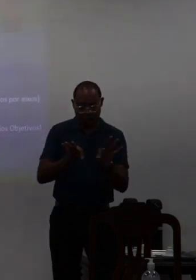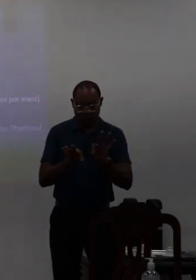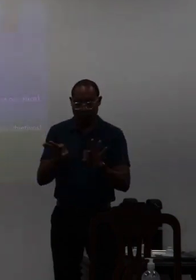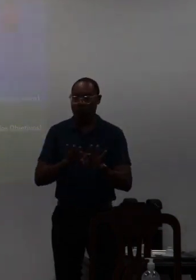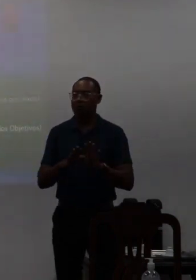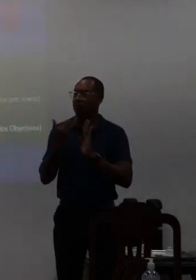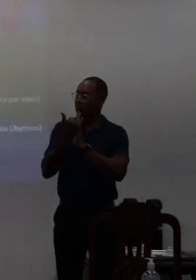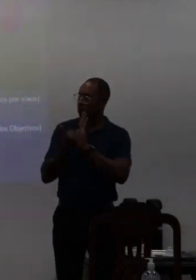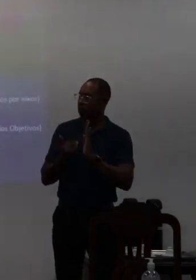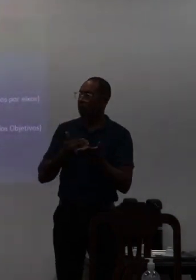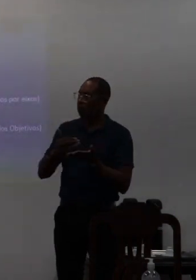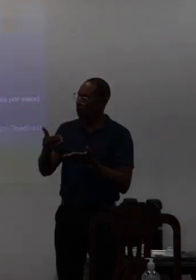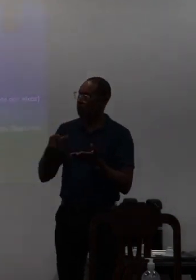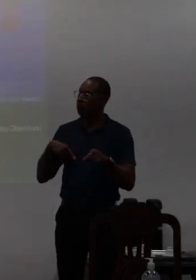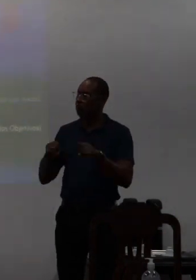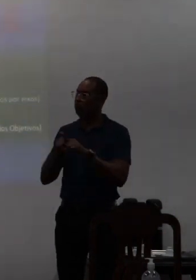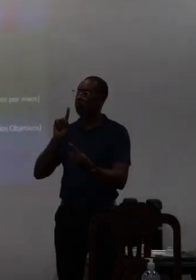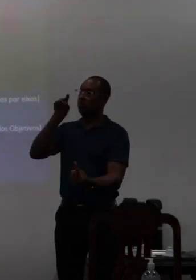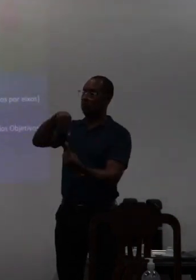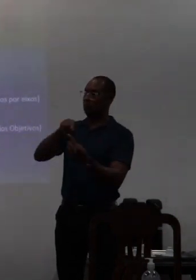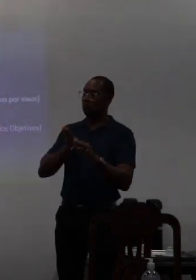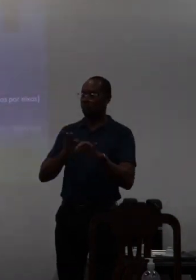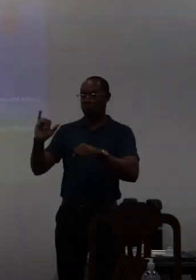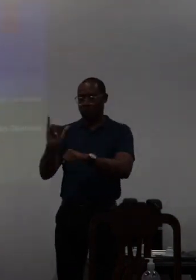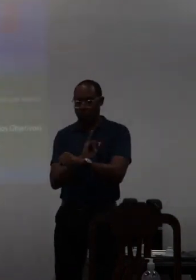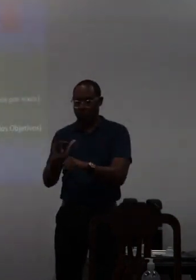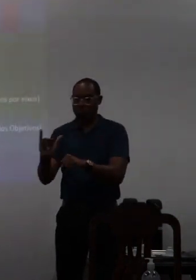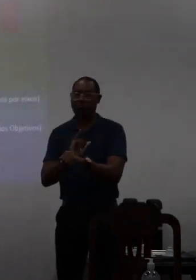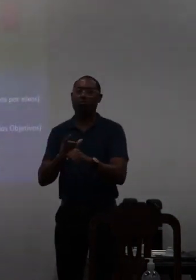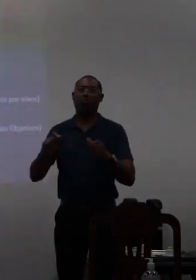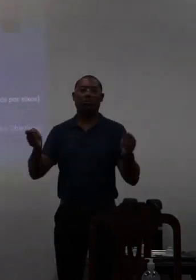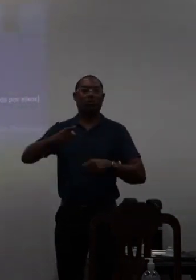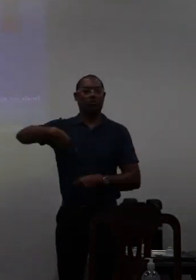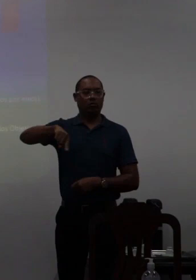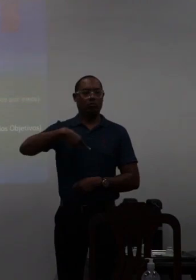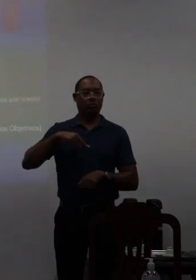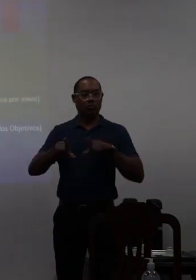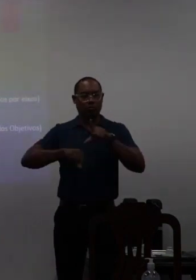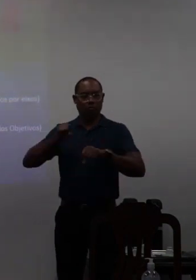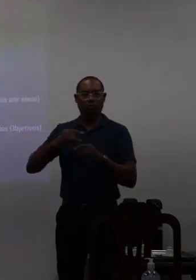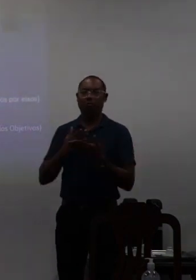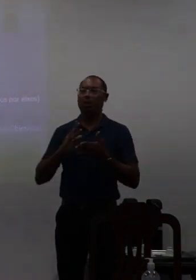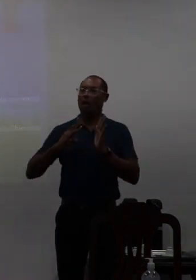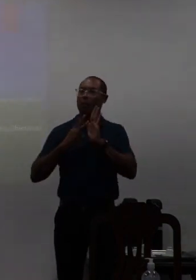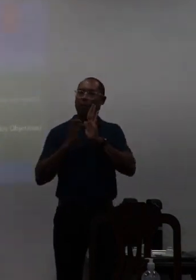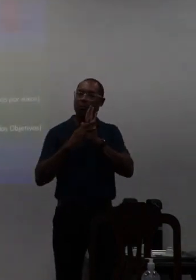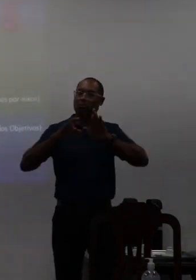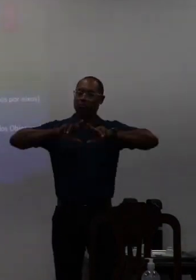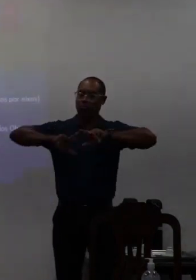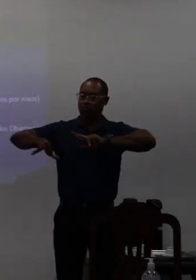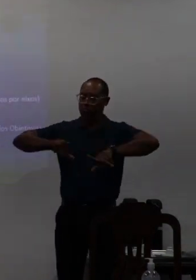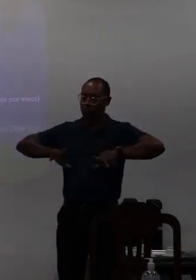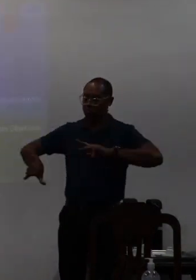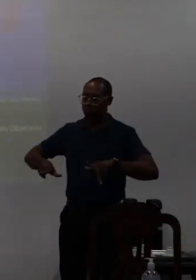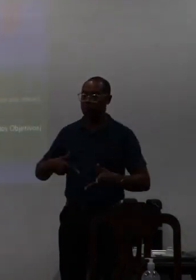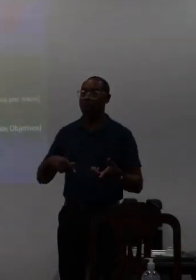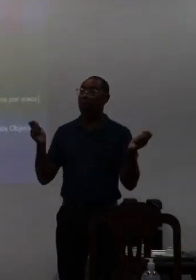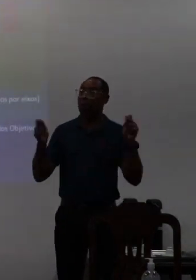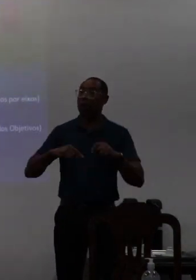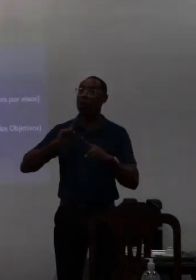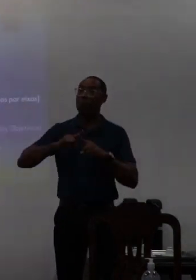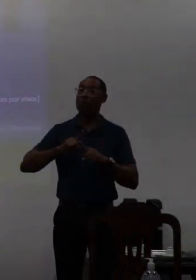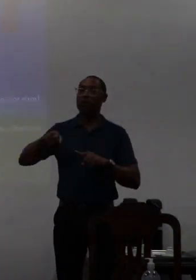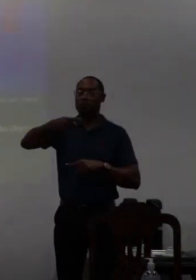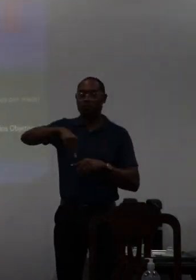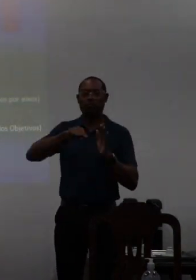estruturantes e dos objetivos estratégicos nós definimos metodologias diferentes porque na